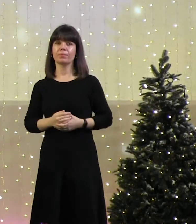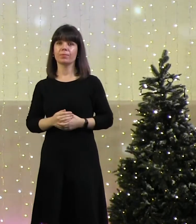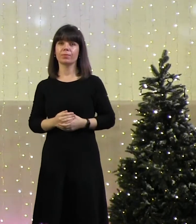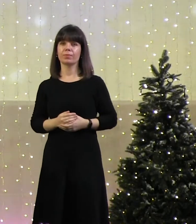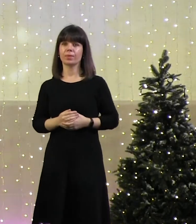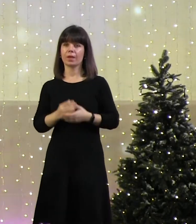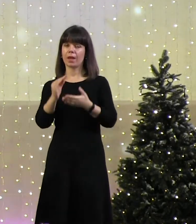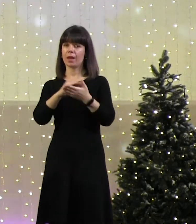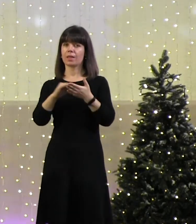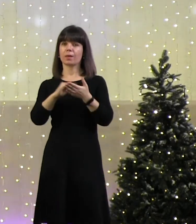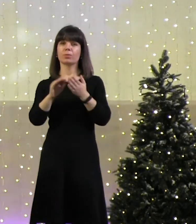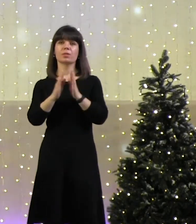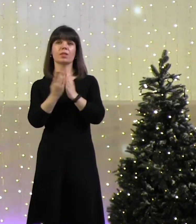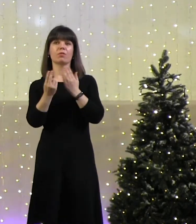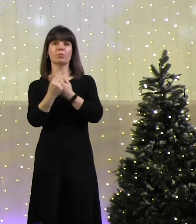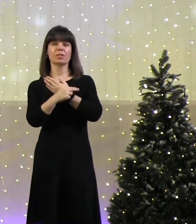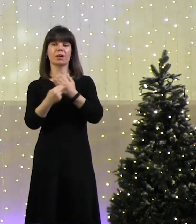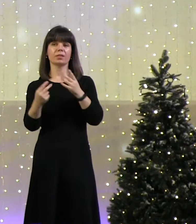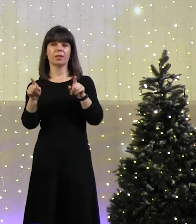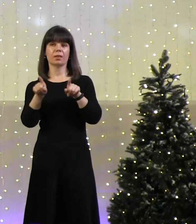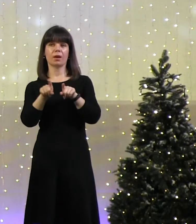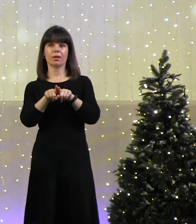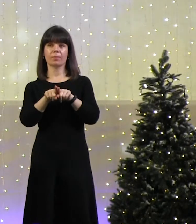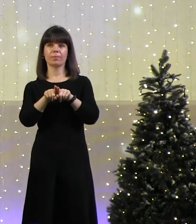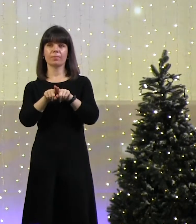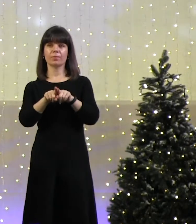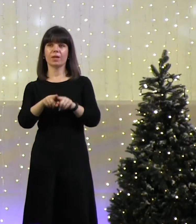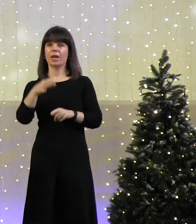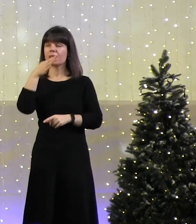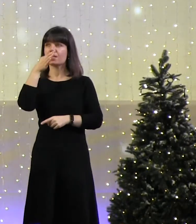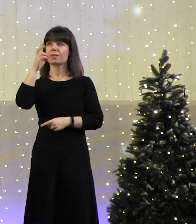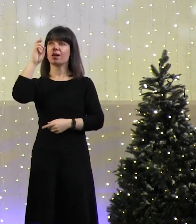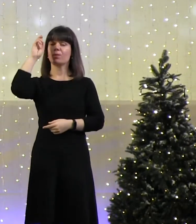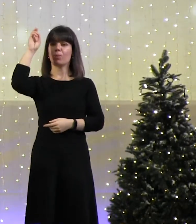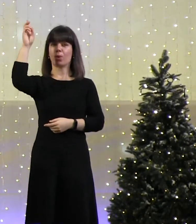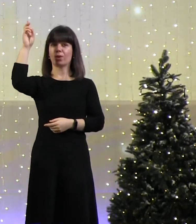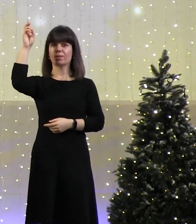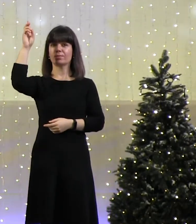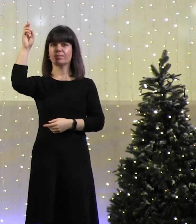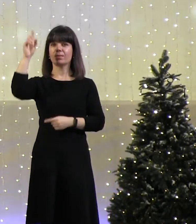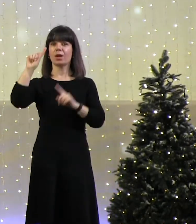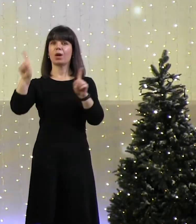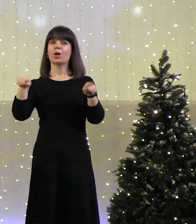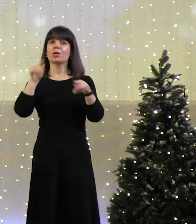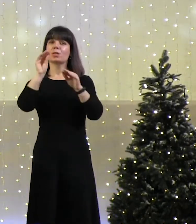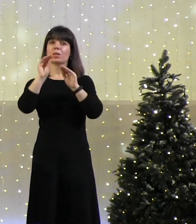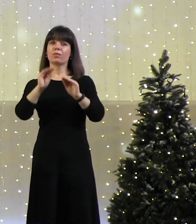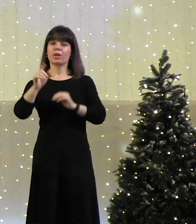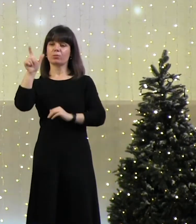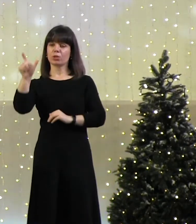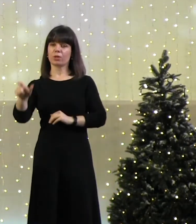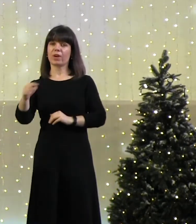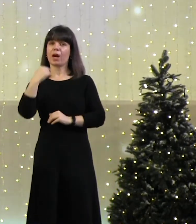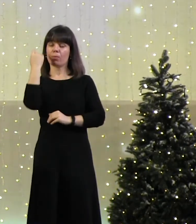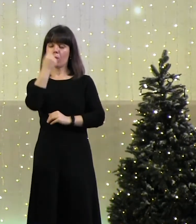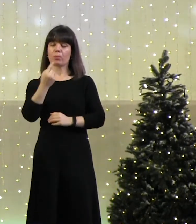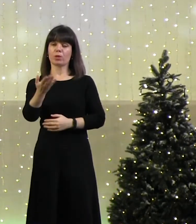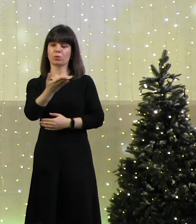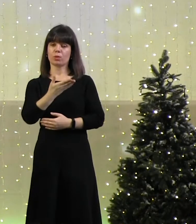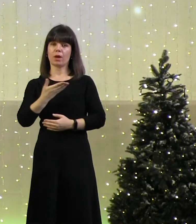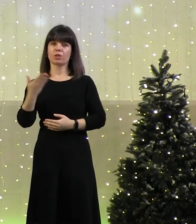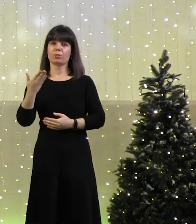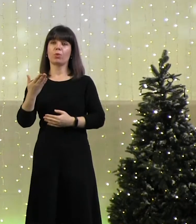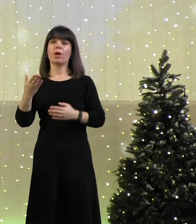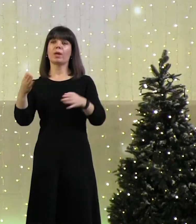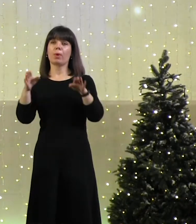Написано в Писании так. И сказал Бог. Сотворим человека по образу нашему, по подобию нашему.